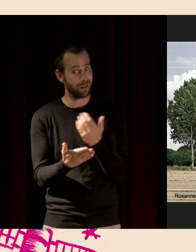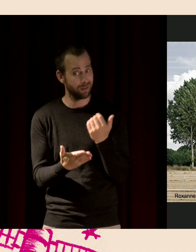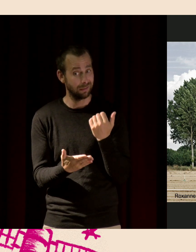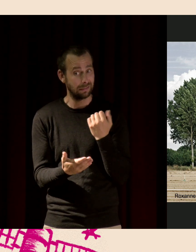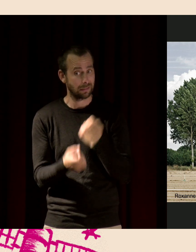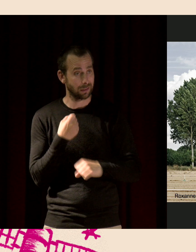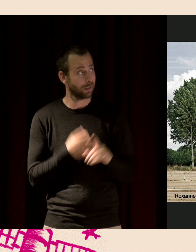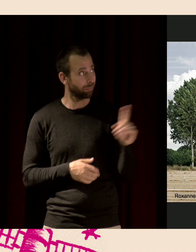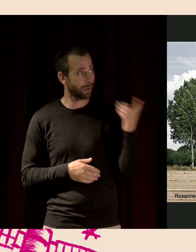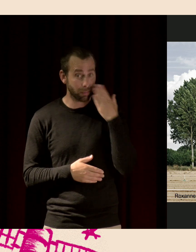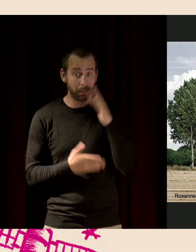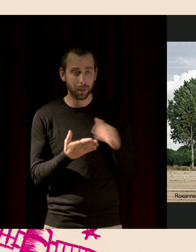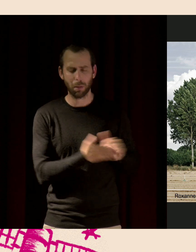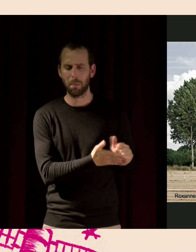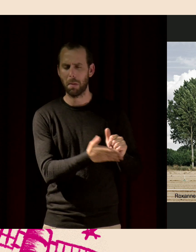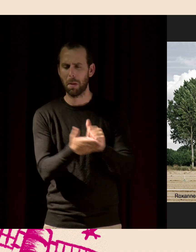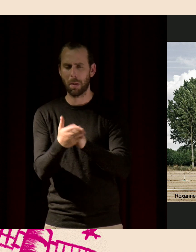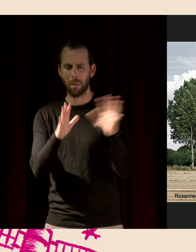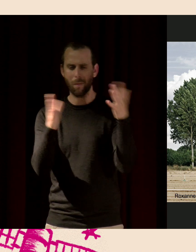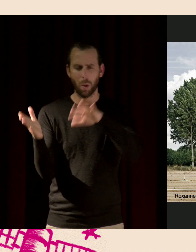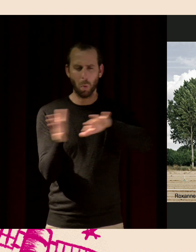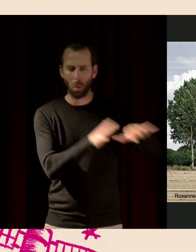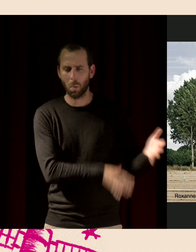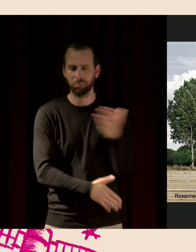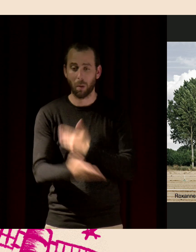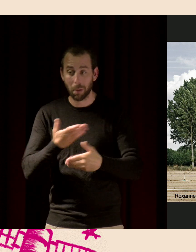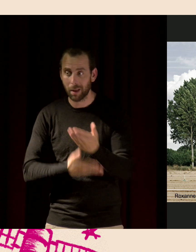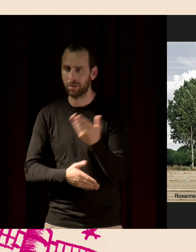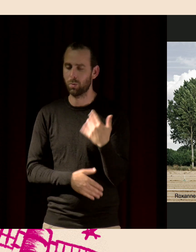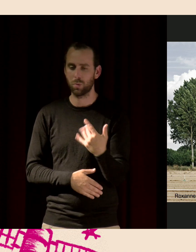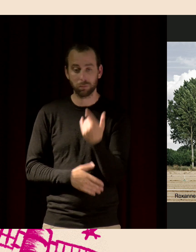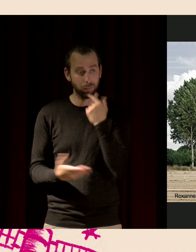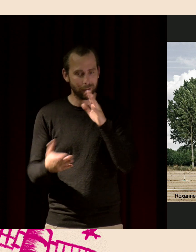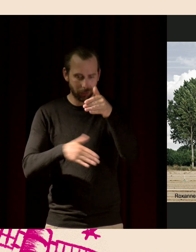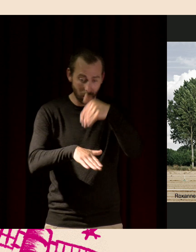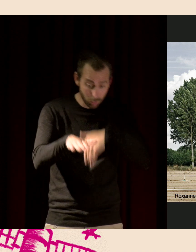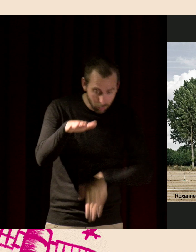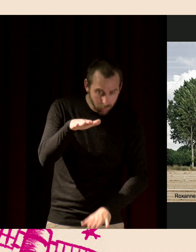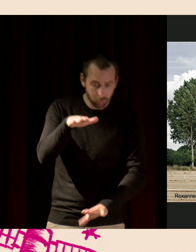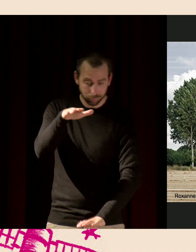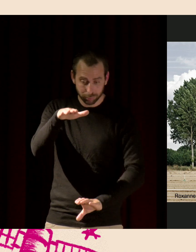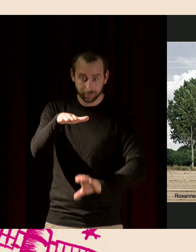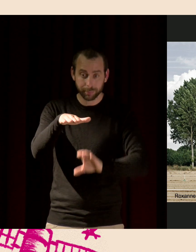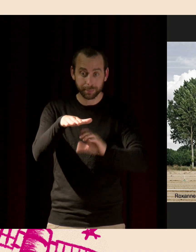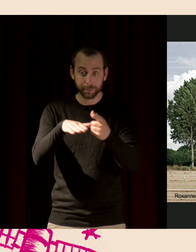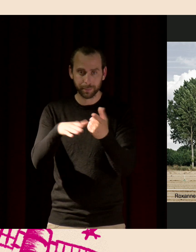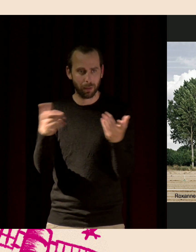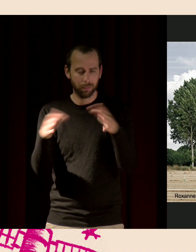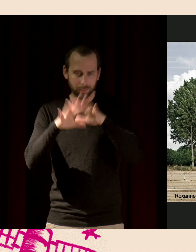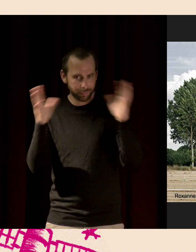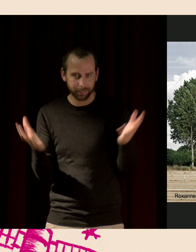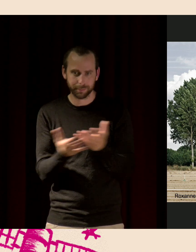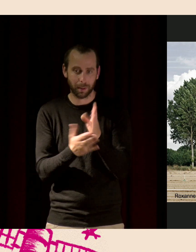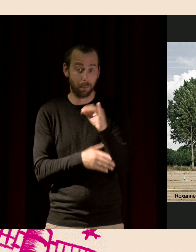Notamment, la destruction des habitats, le changement d'occupation des sols, l'agriculture appauvrissent la biodiversité et donc